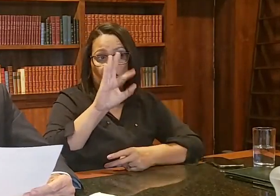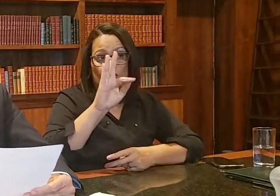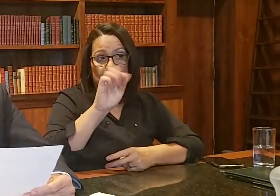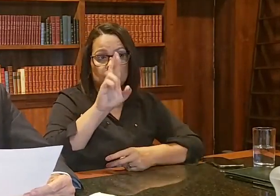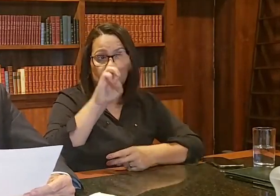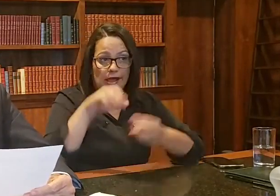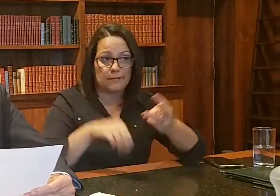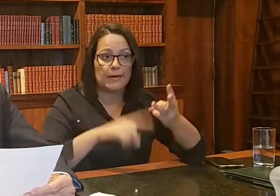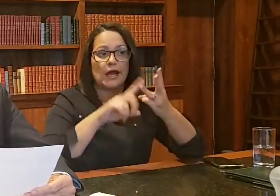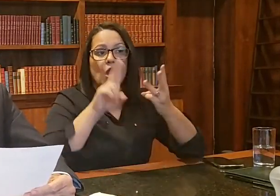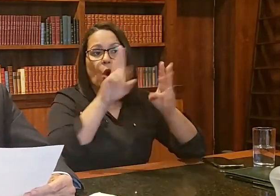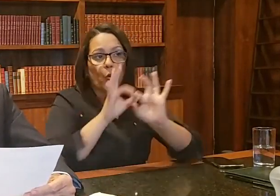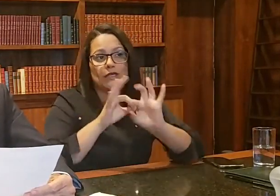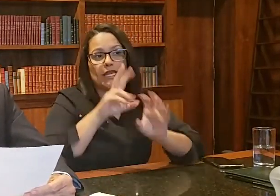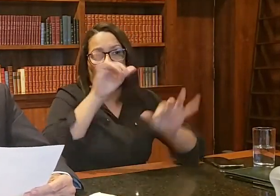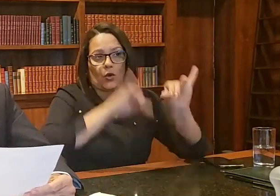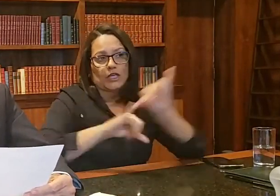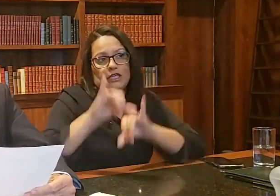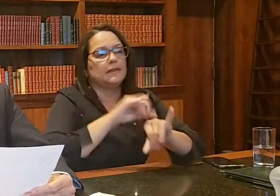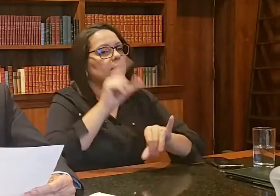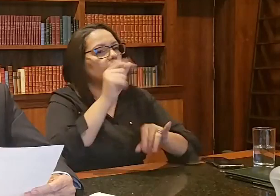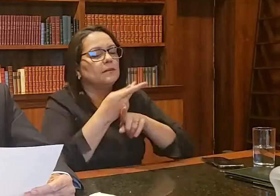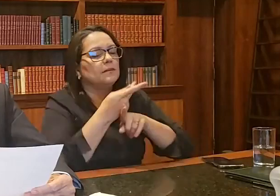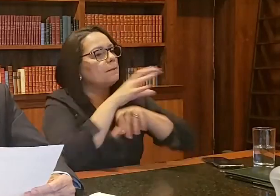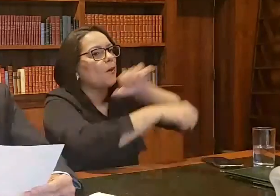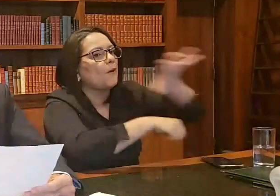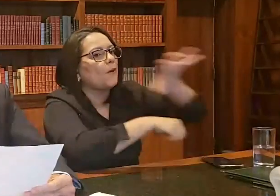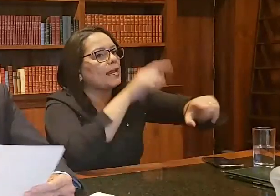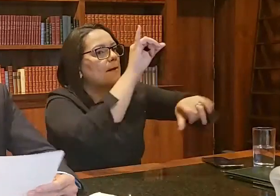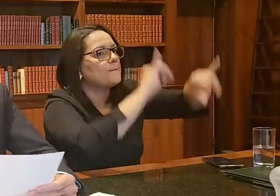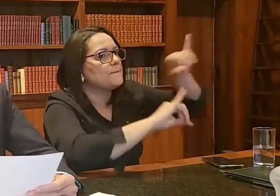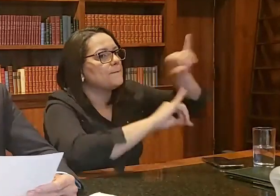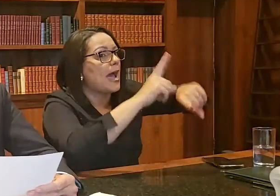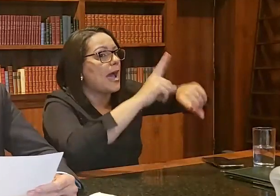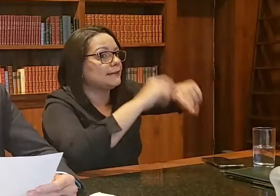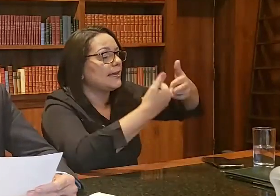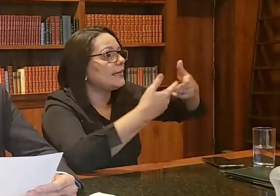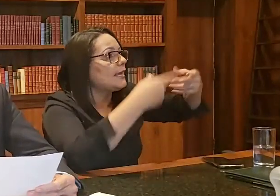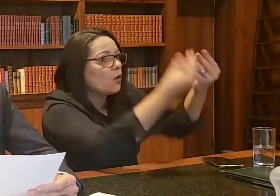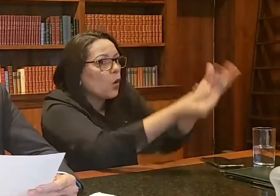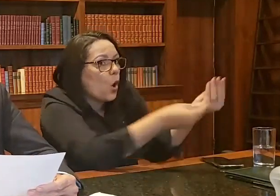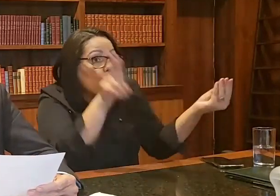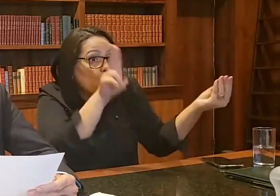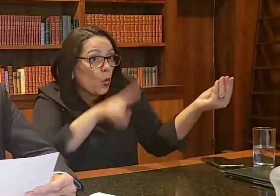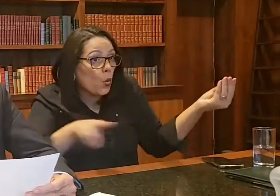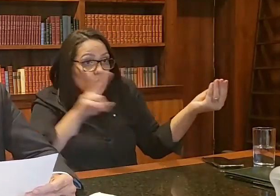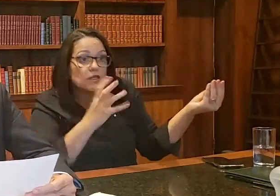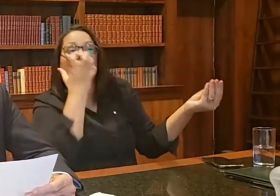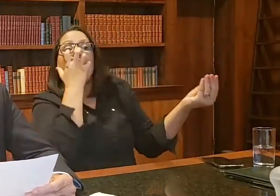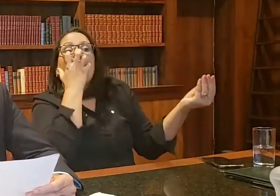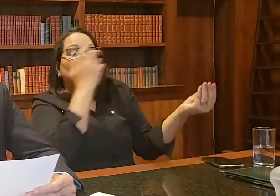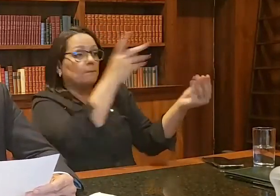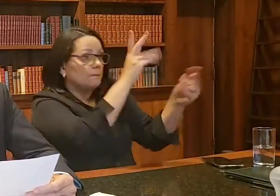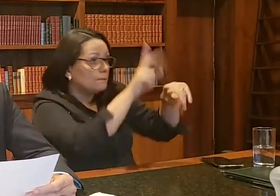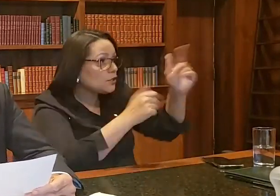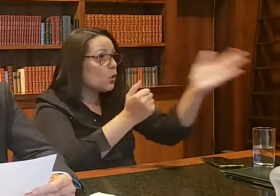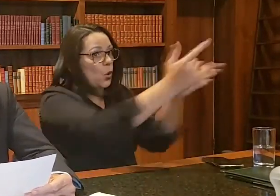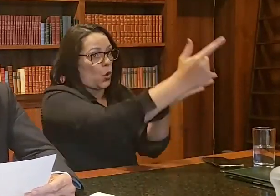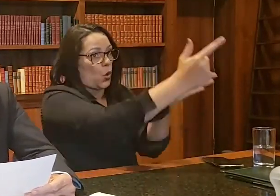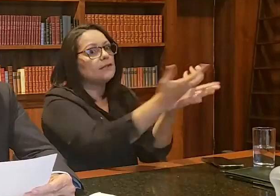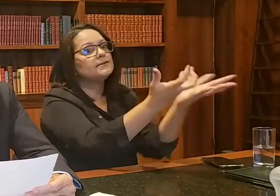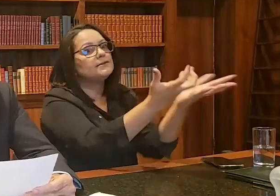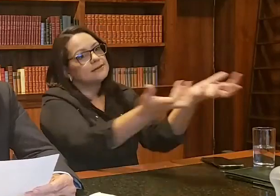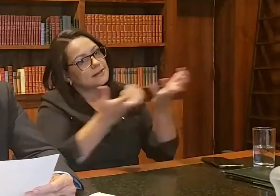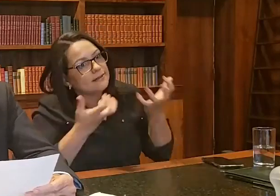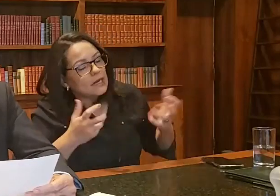o material, então, usado, os insumos para fazer a intubação. Espera, obviamente, que seja o suficiente. Espera que seja o suficiente. É uma